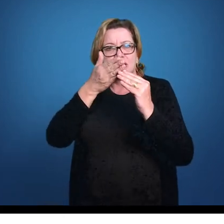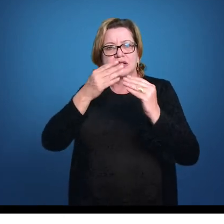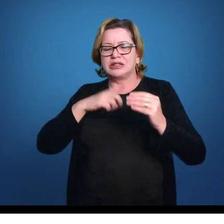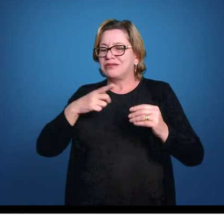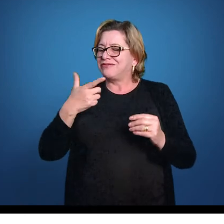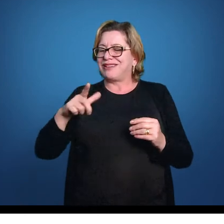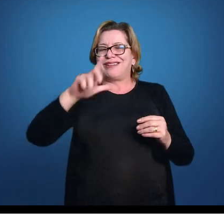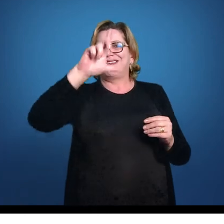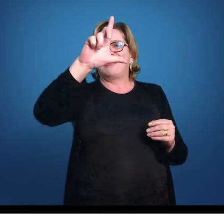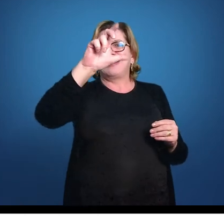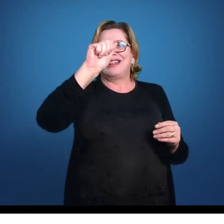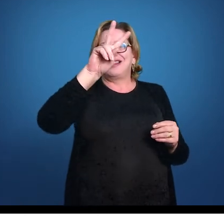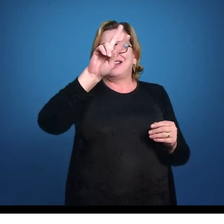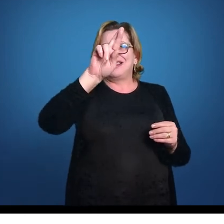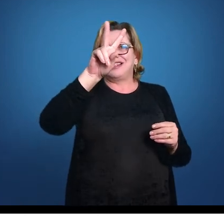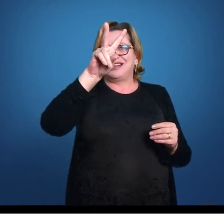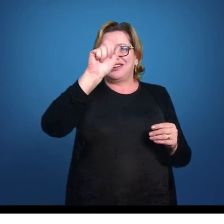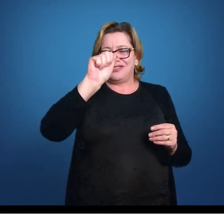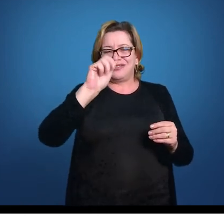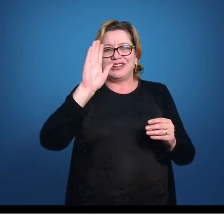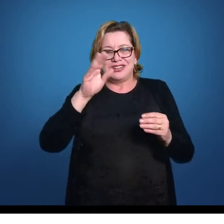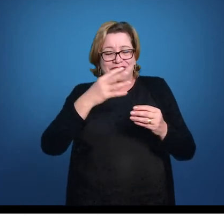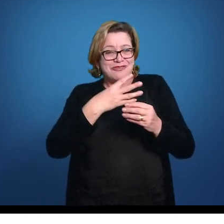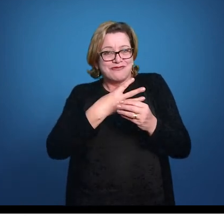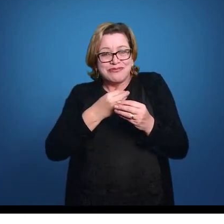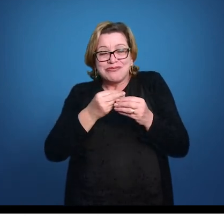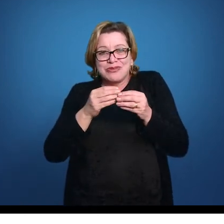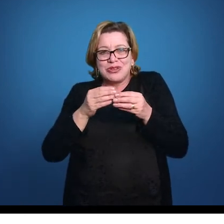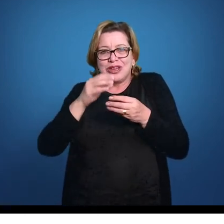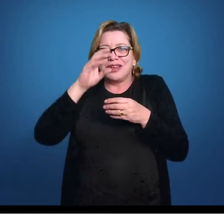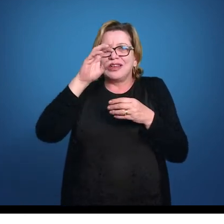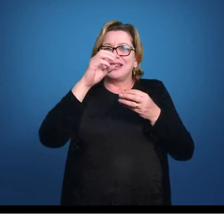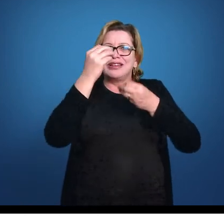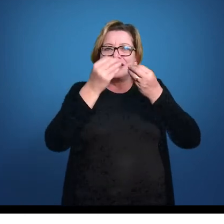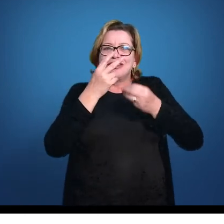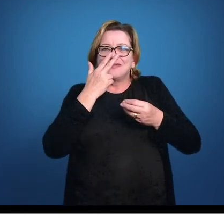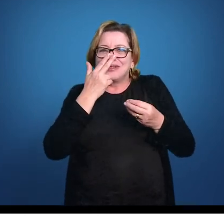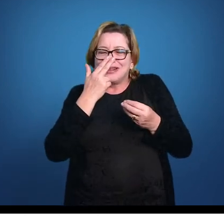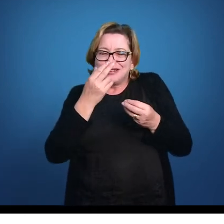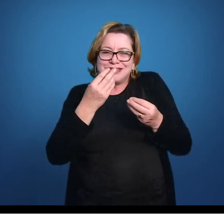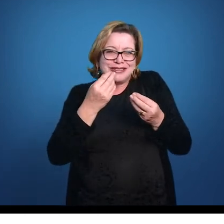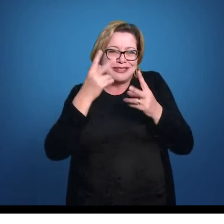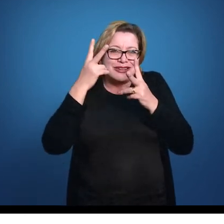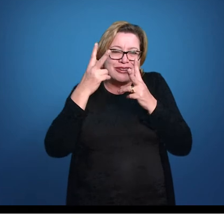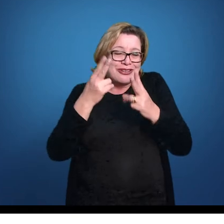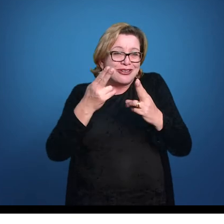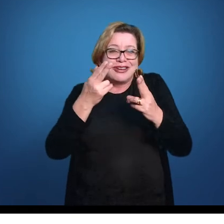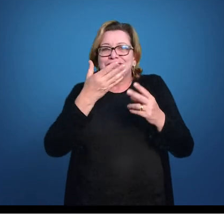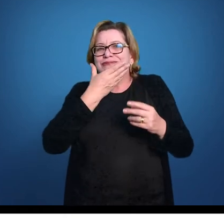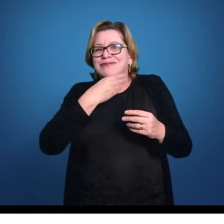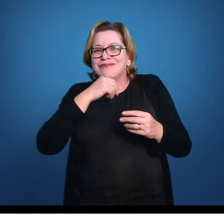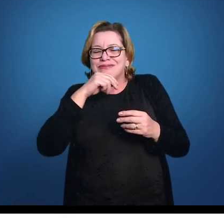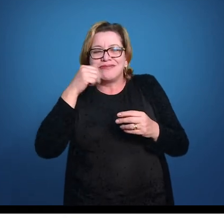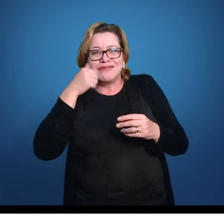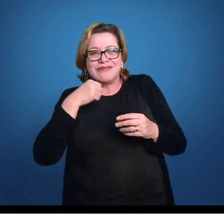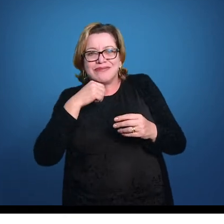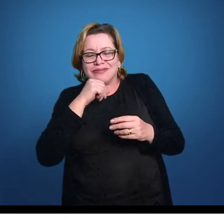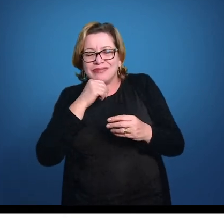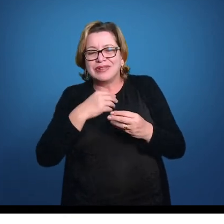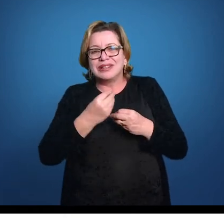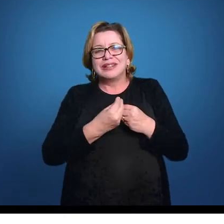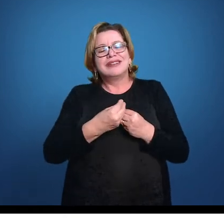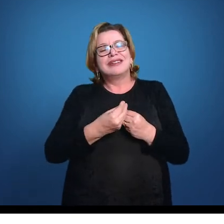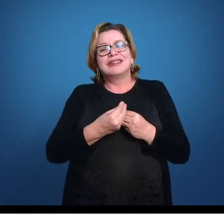de tubarão, larva de raia, então já nasce um filhotinho semelhante ao adulto, ele não tem metamorfose, com exceção de que ele é pequeno,